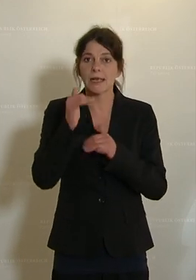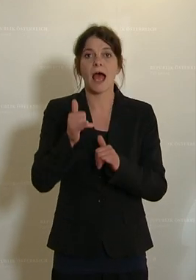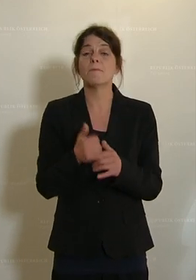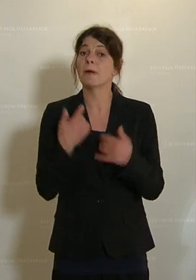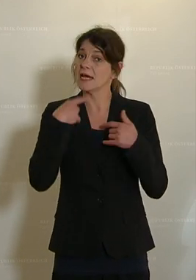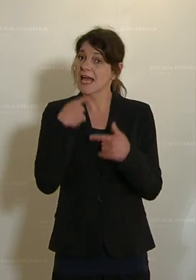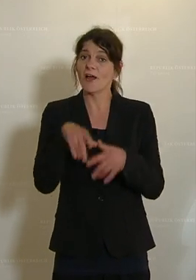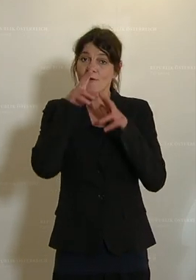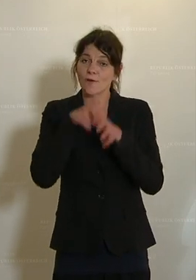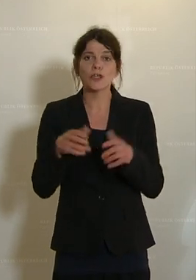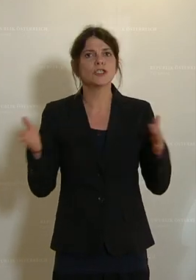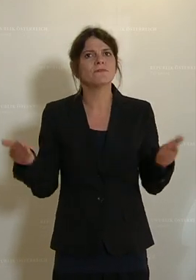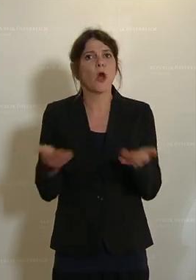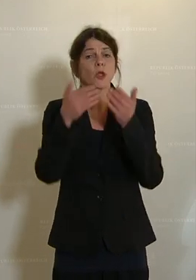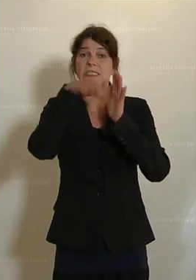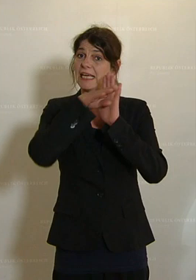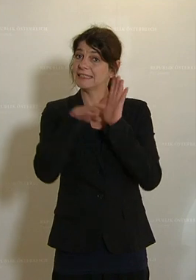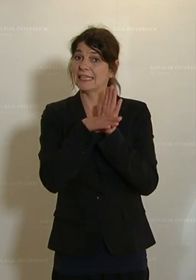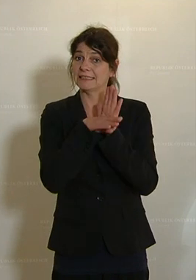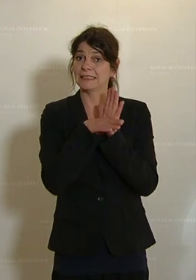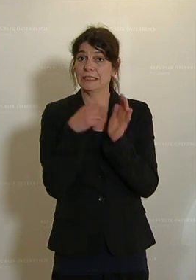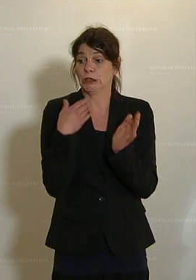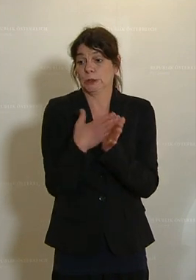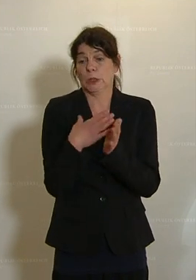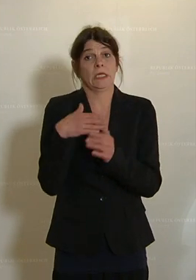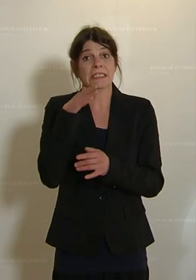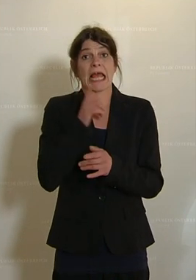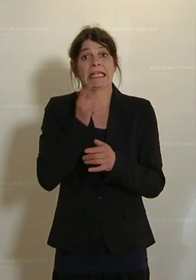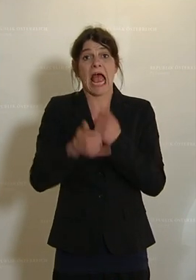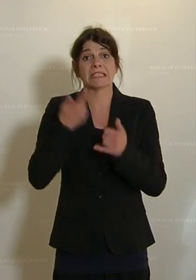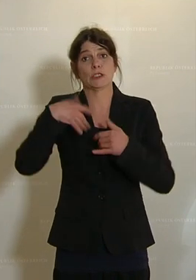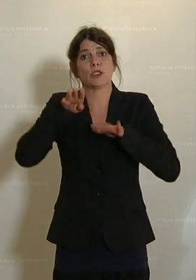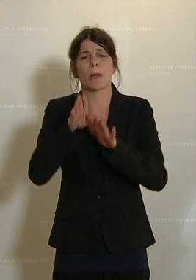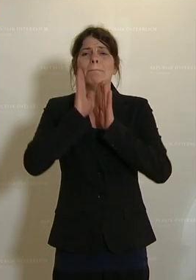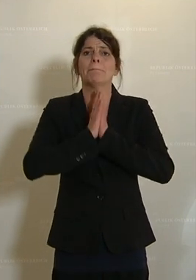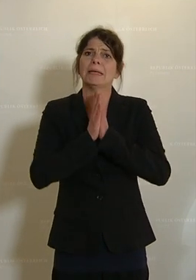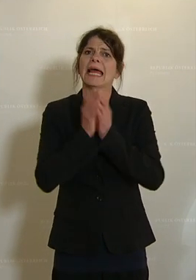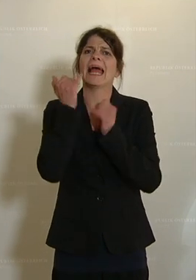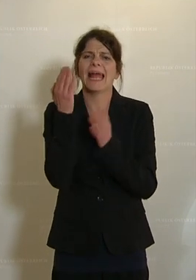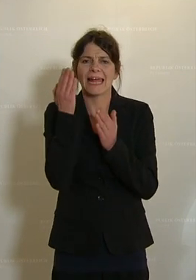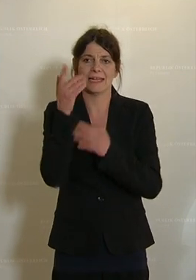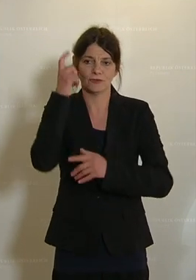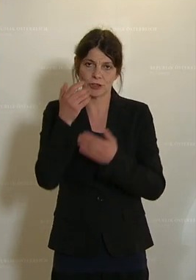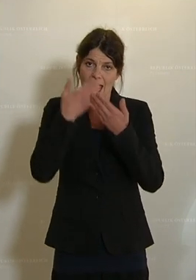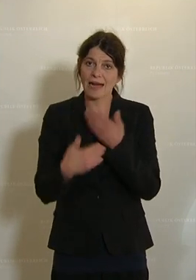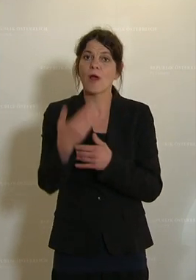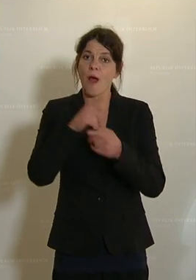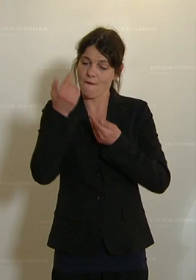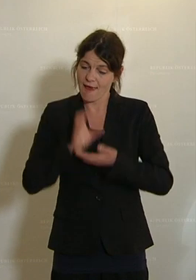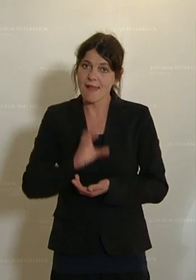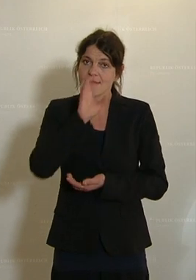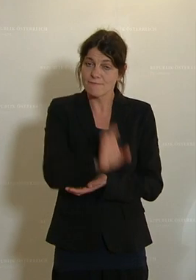Forschungsförderungsgesetz, von dem wir seit 2009 reden, endlich auf die Schiene zu bringen und mit Geld